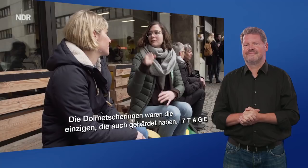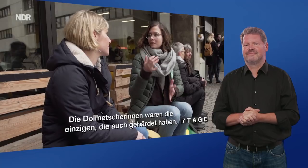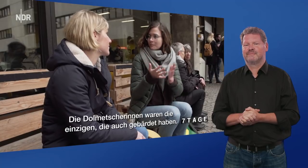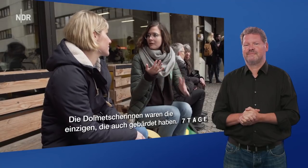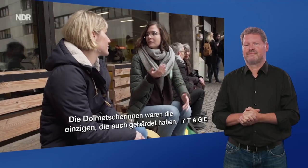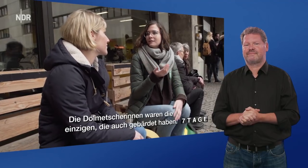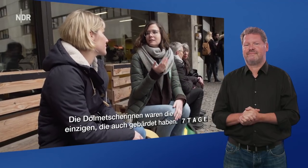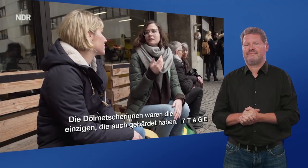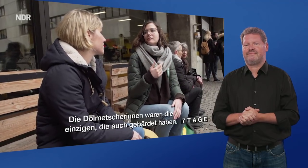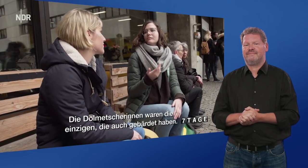Ja.